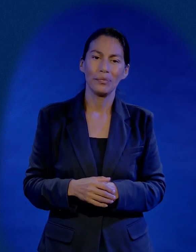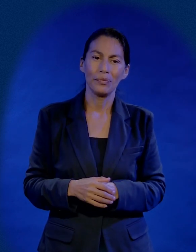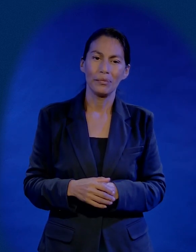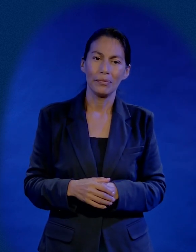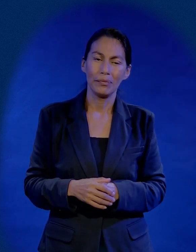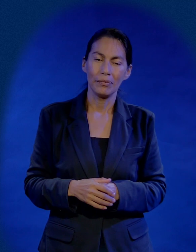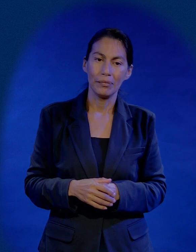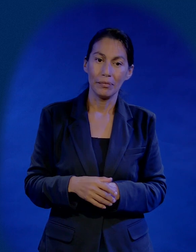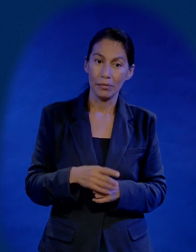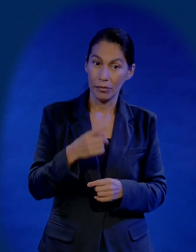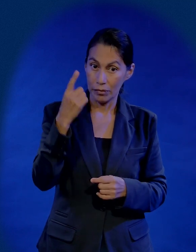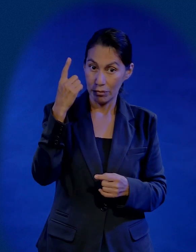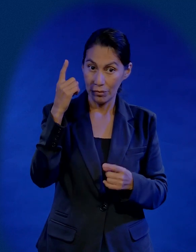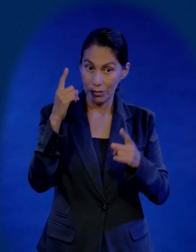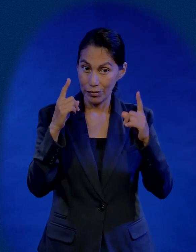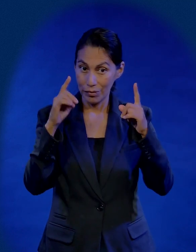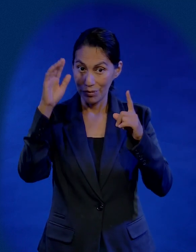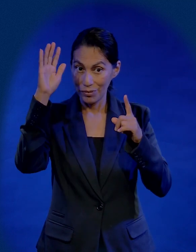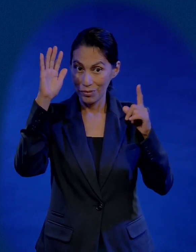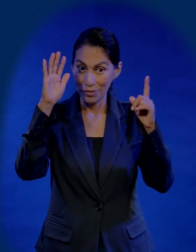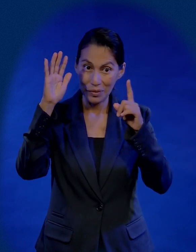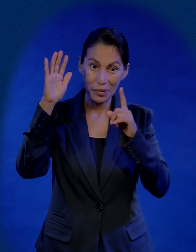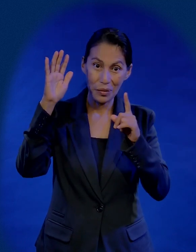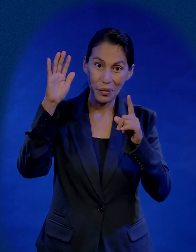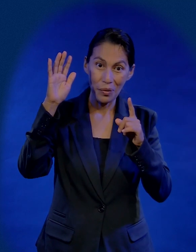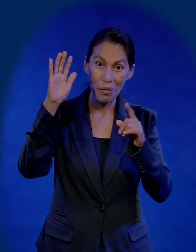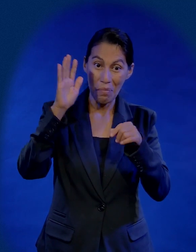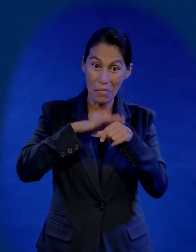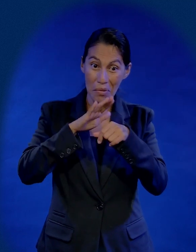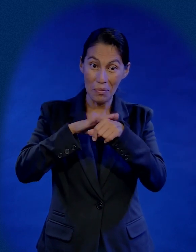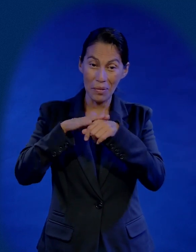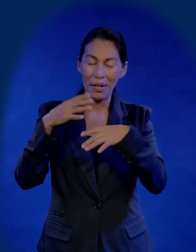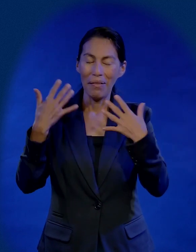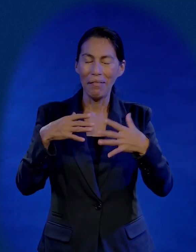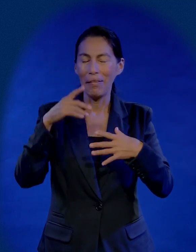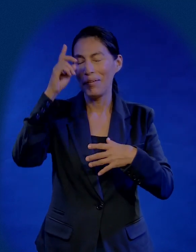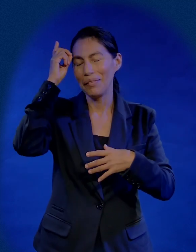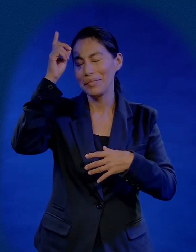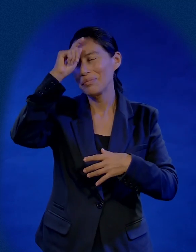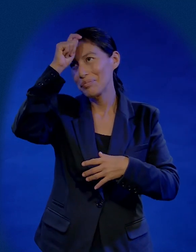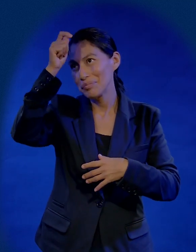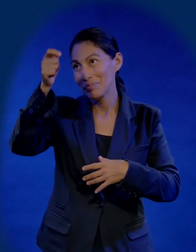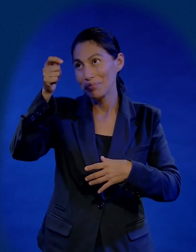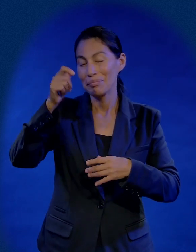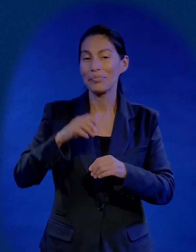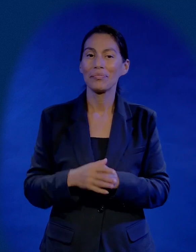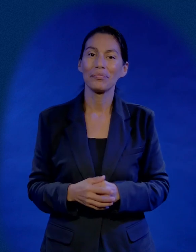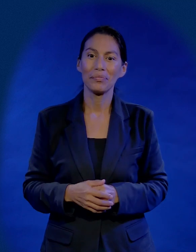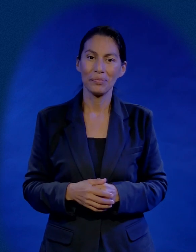este es el momento gloria a Dios ahí hay otra mano bendito sea el Señor hay alguien más